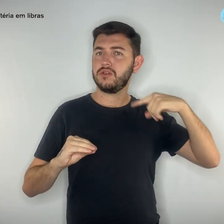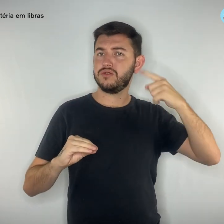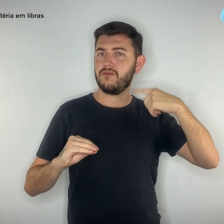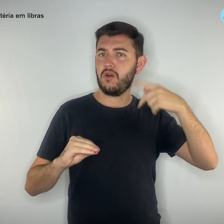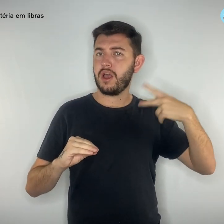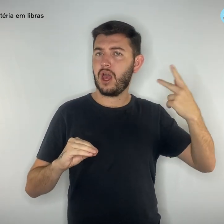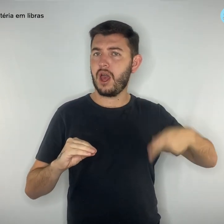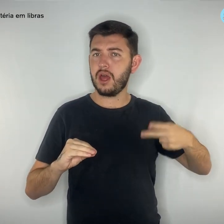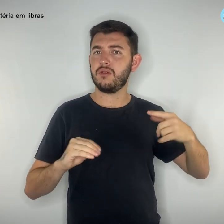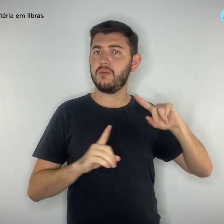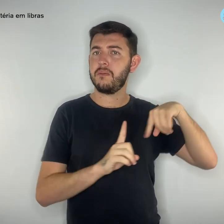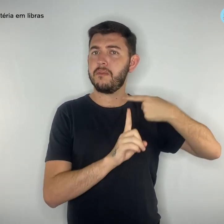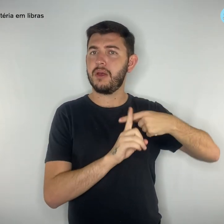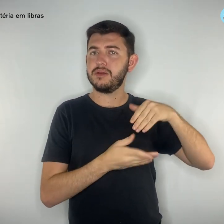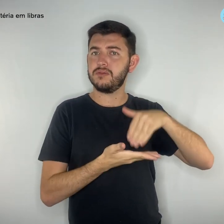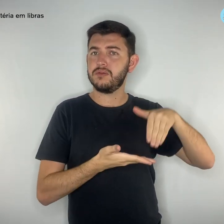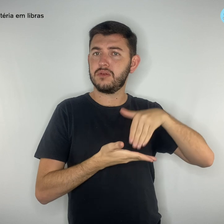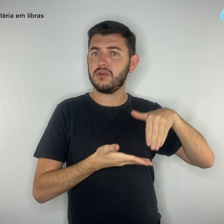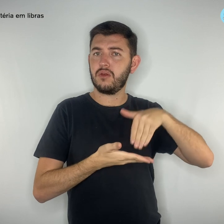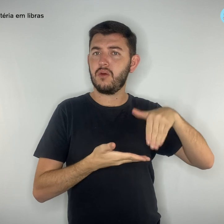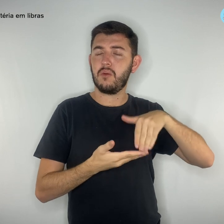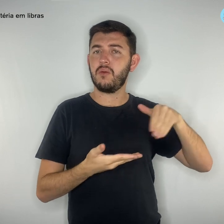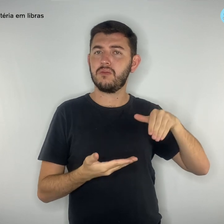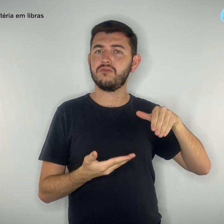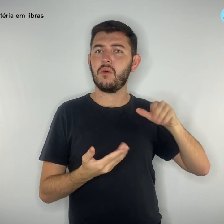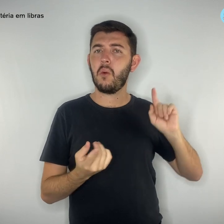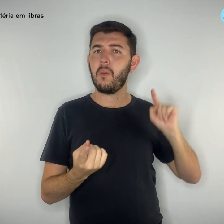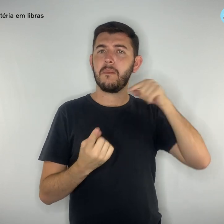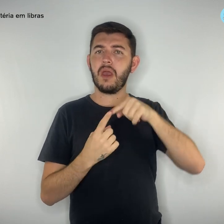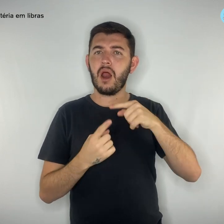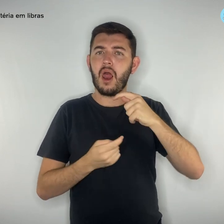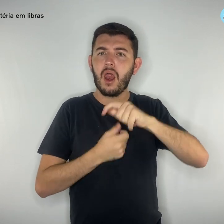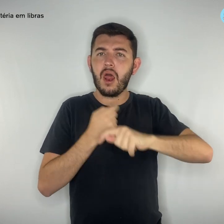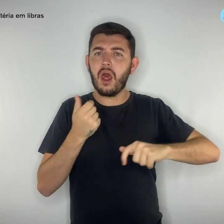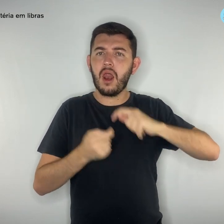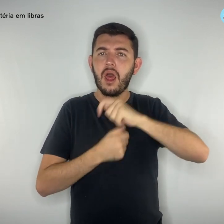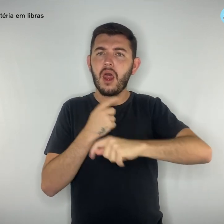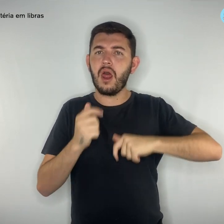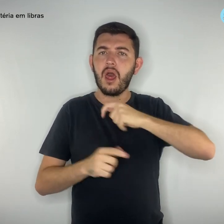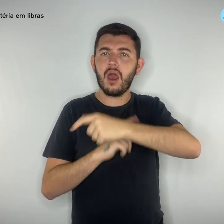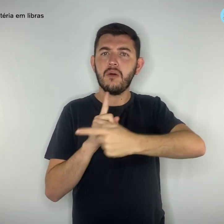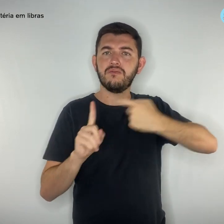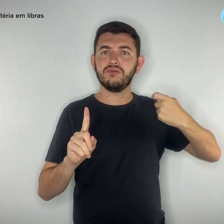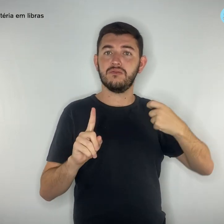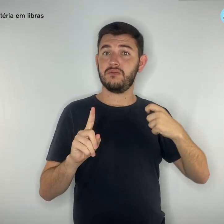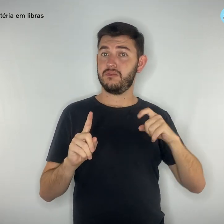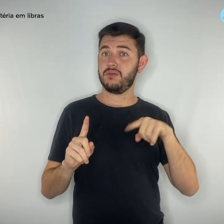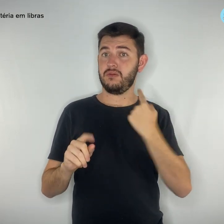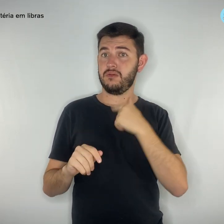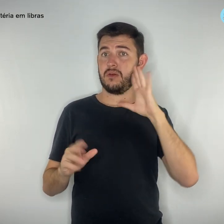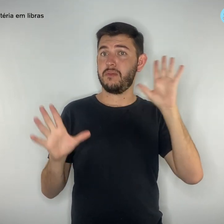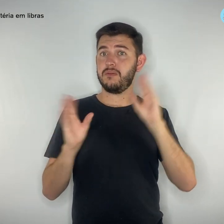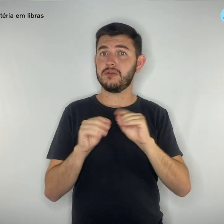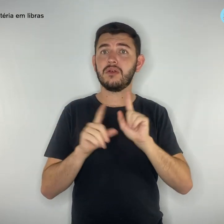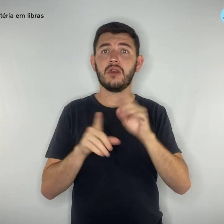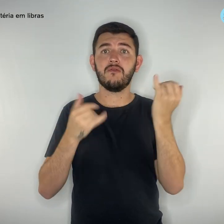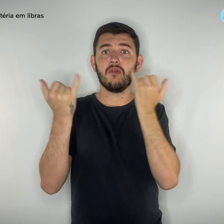estelionato. Apesar das várias inconsistências percebíveis na mensagem, o texto